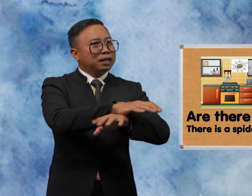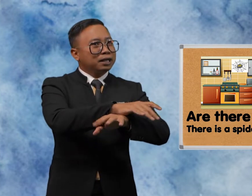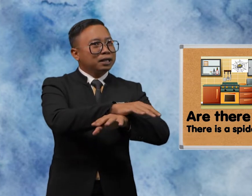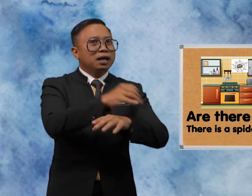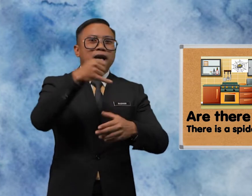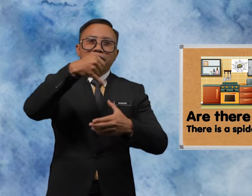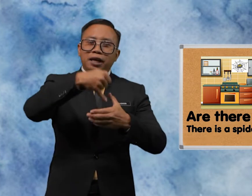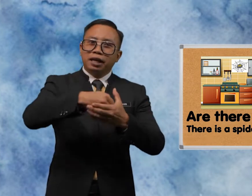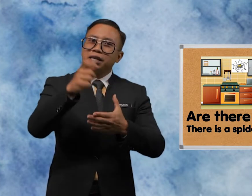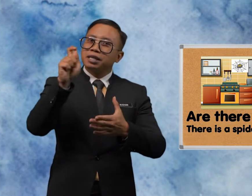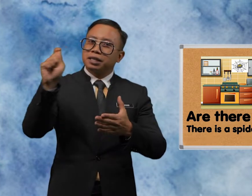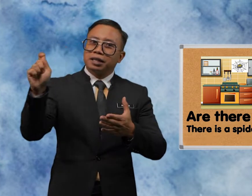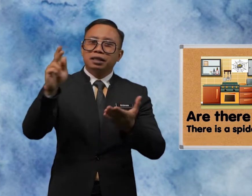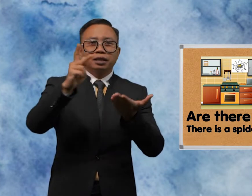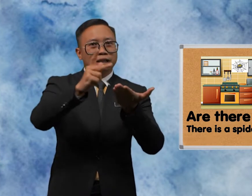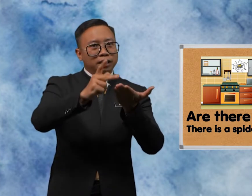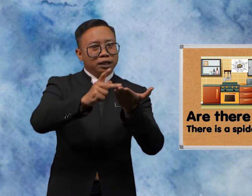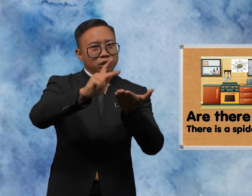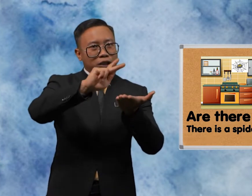In The Kitchen